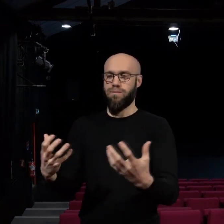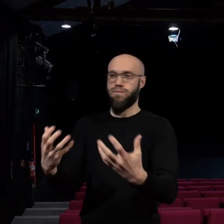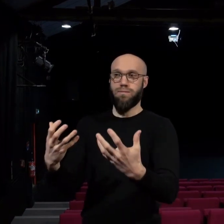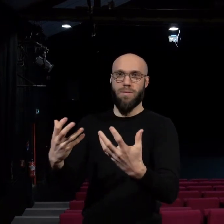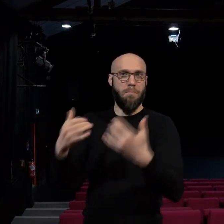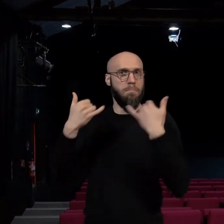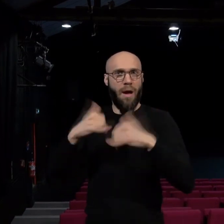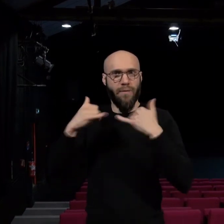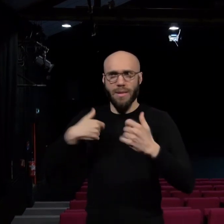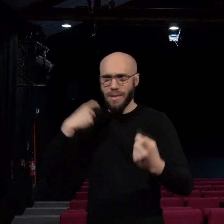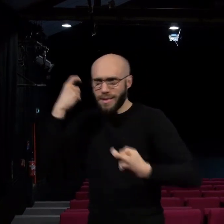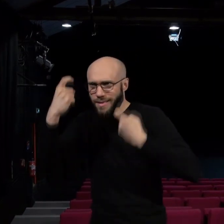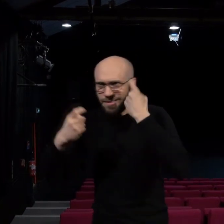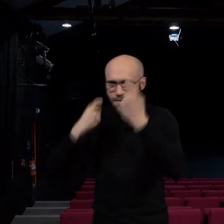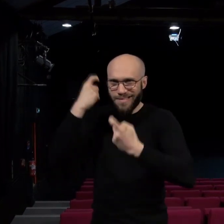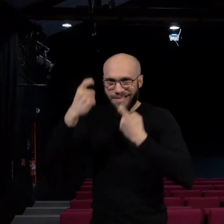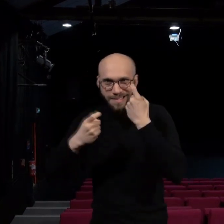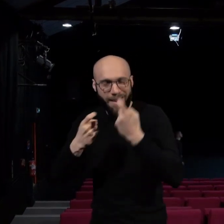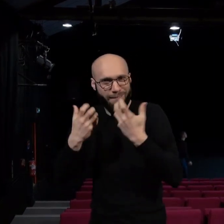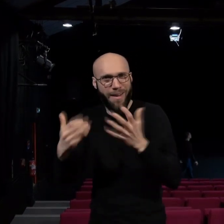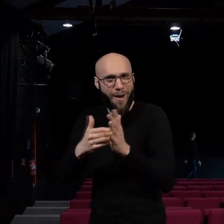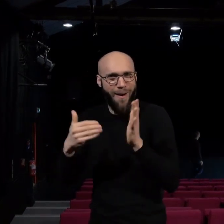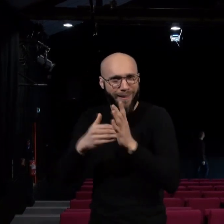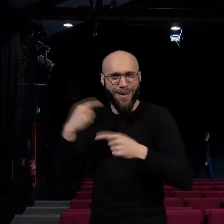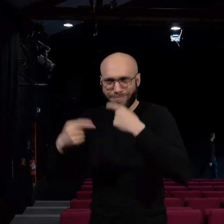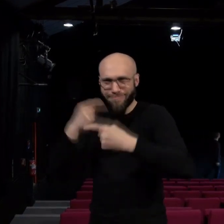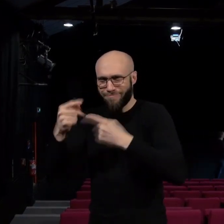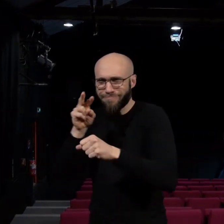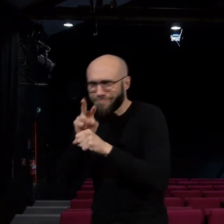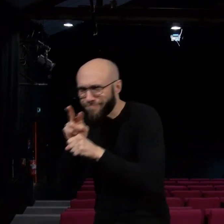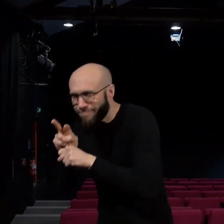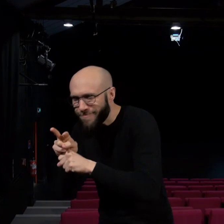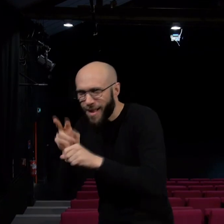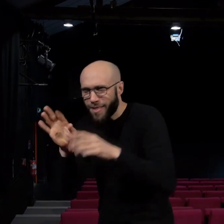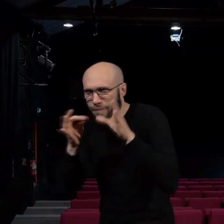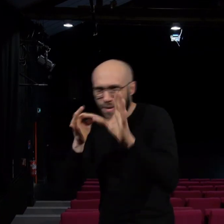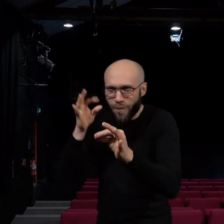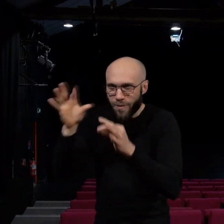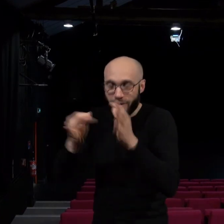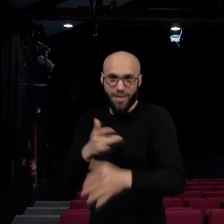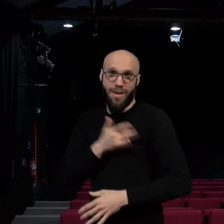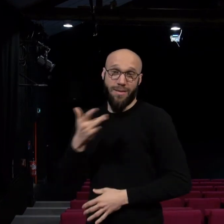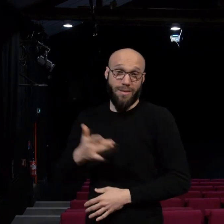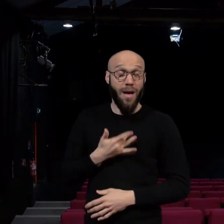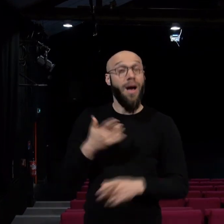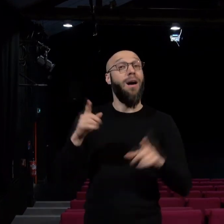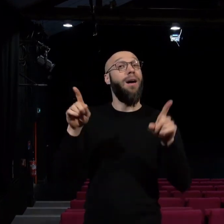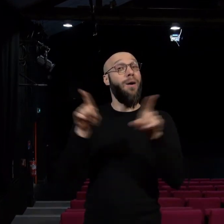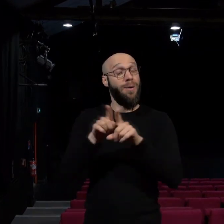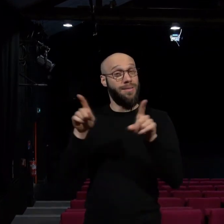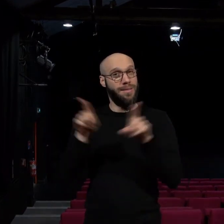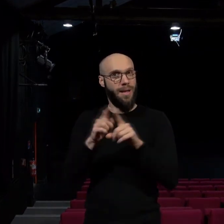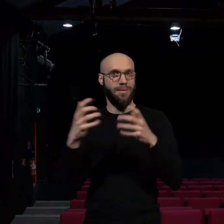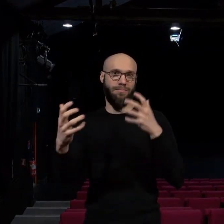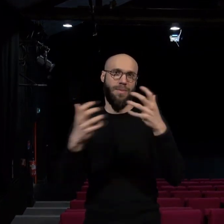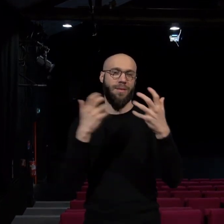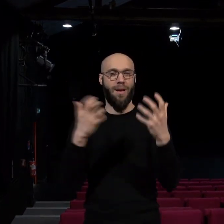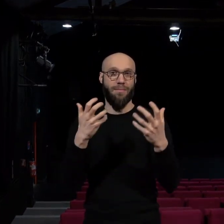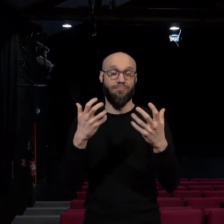Je n pas fini de réfléchir. J'aurais encore besoin de le revoir pour y découvrir de nouvelles choses intéressantes. » Et aussi,